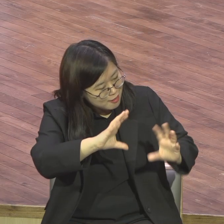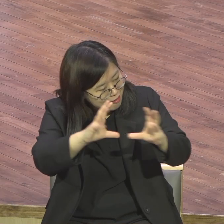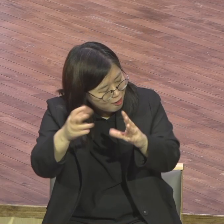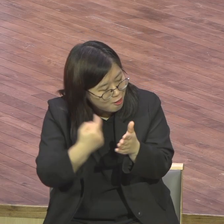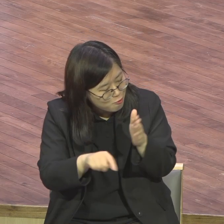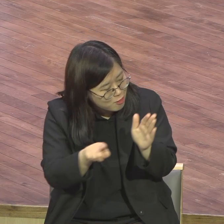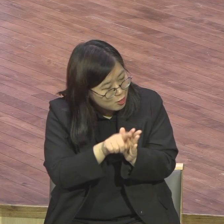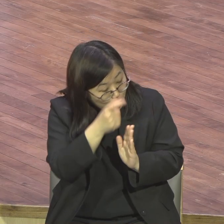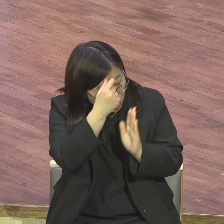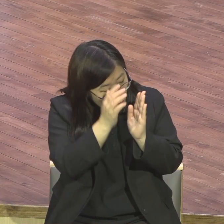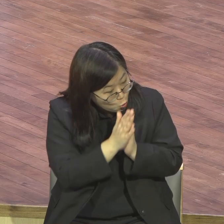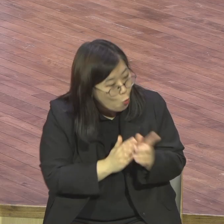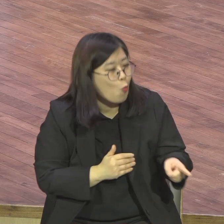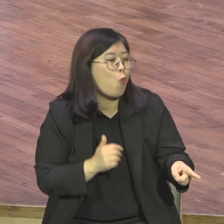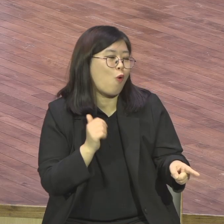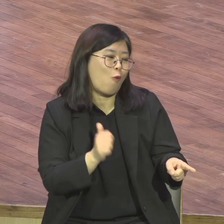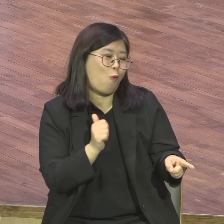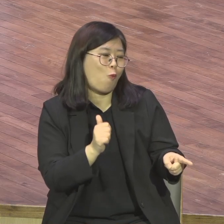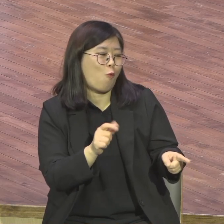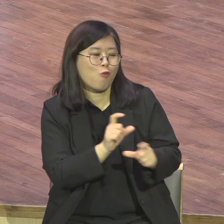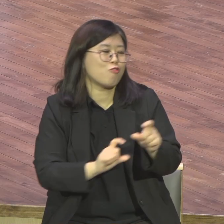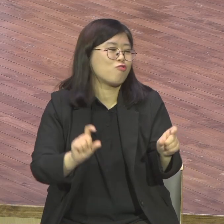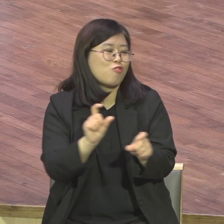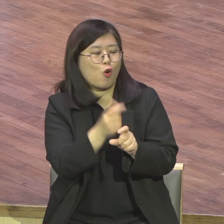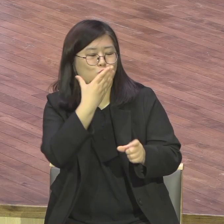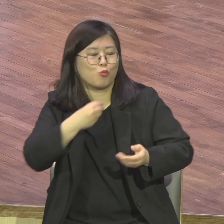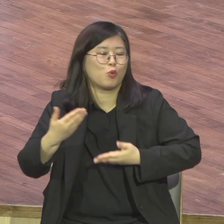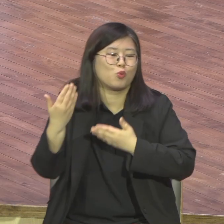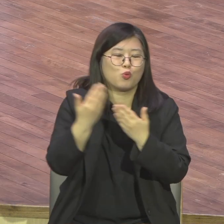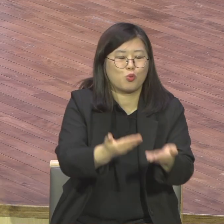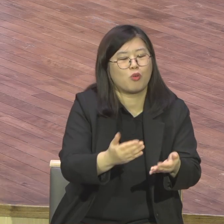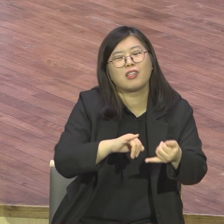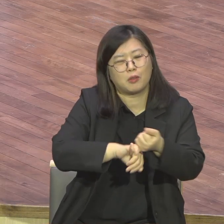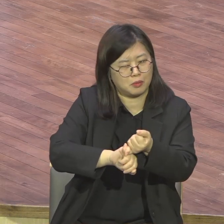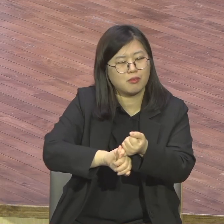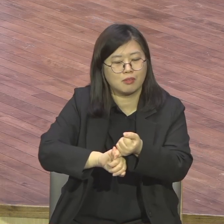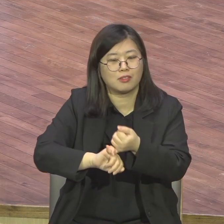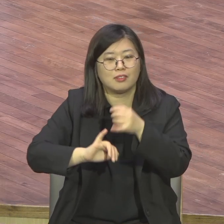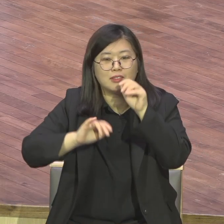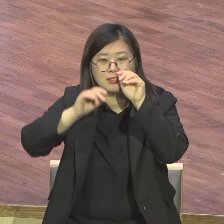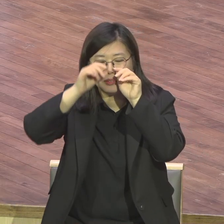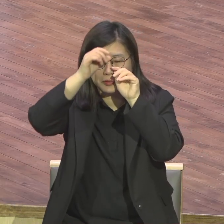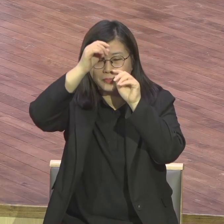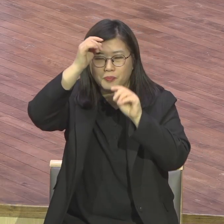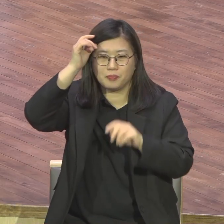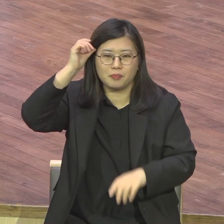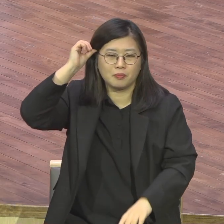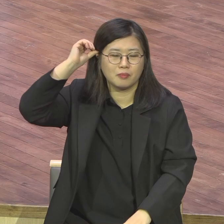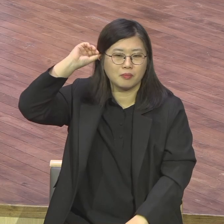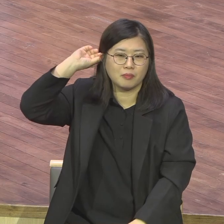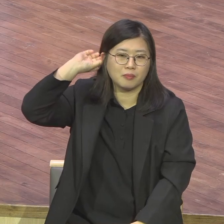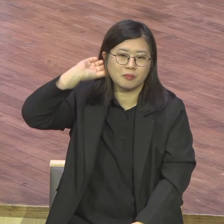하나님 하게 하신다니까 전에 체험하지 못한 거 체험하게 하세요 자